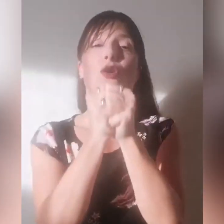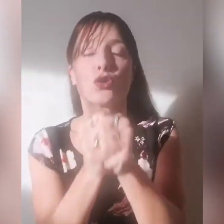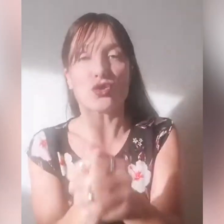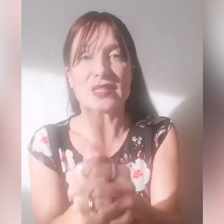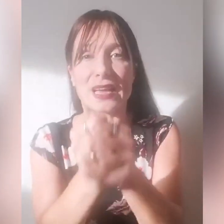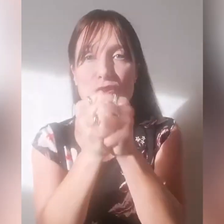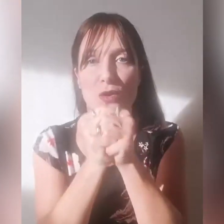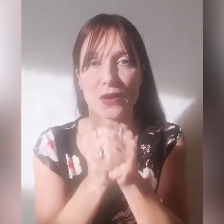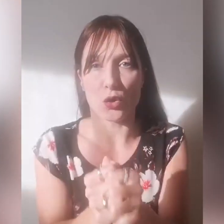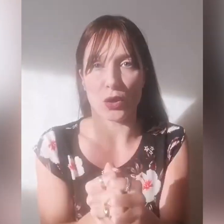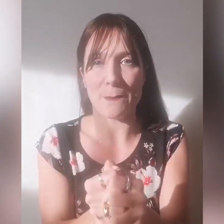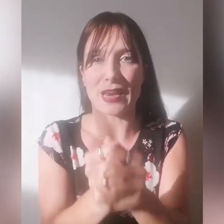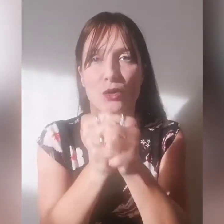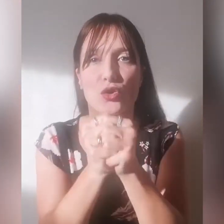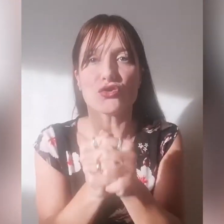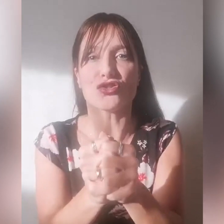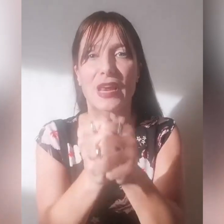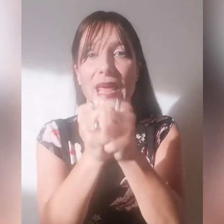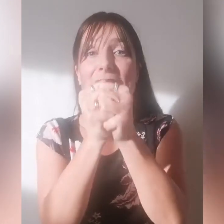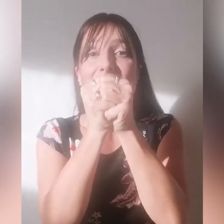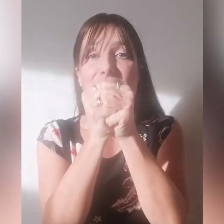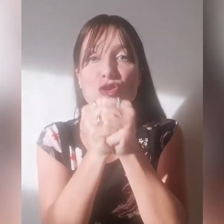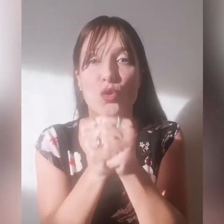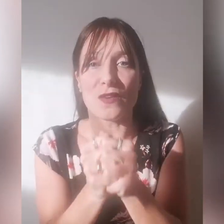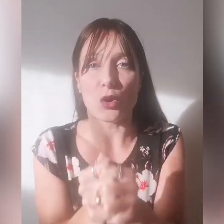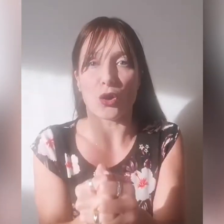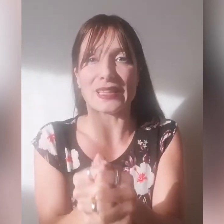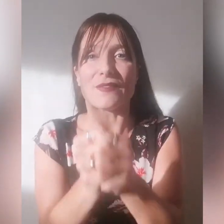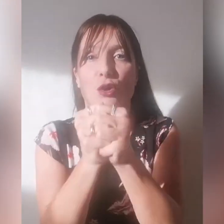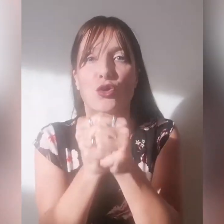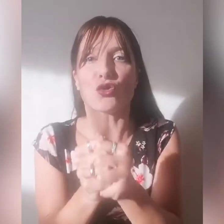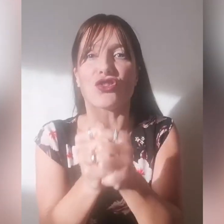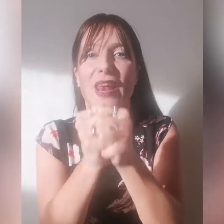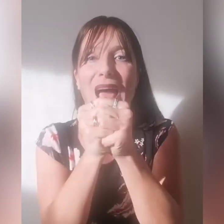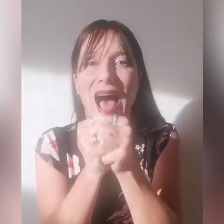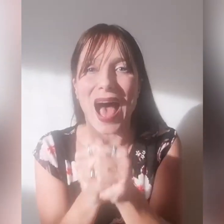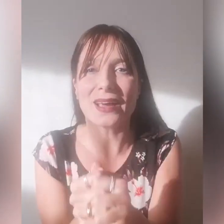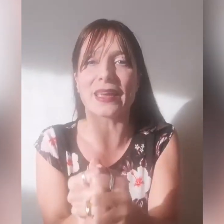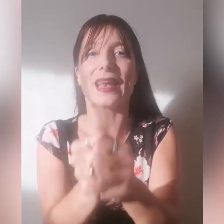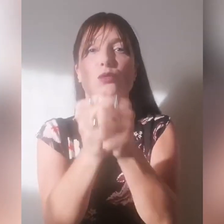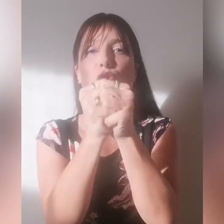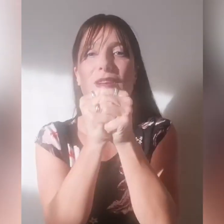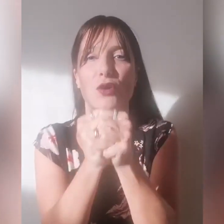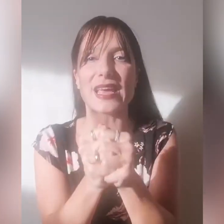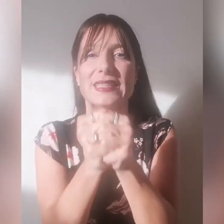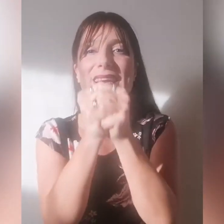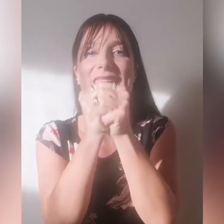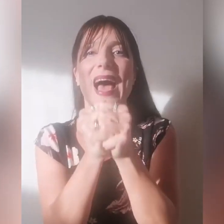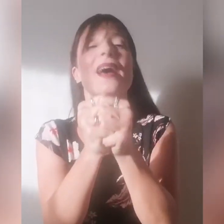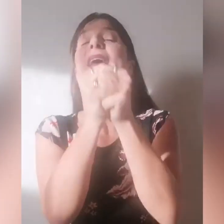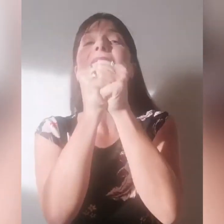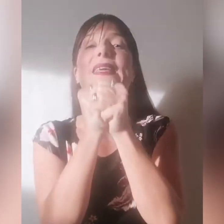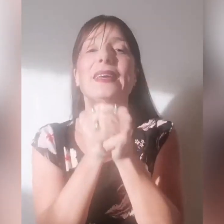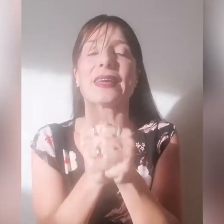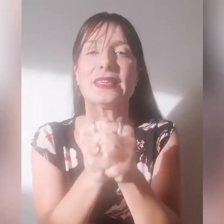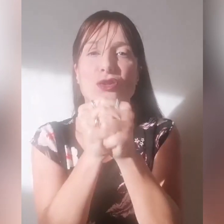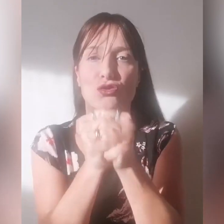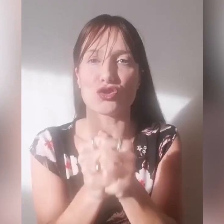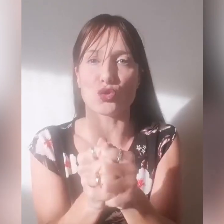conosca il suo valore, per conoscere il suo valore deve conoscere anche l'autorevolezza che ha in Cristo Gesù.